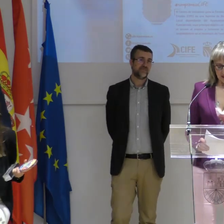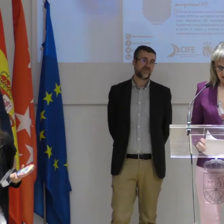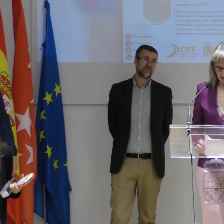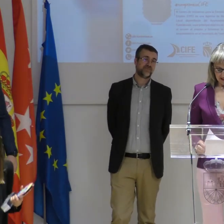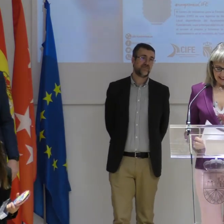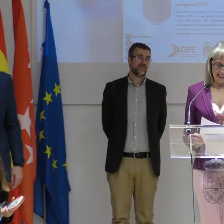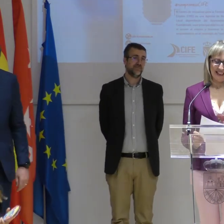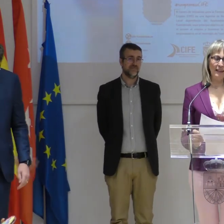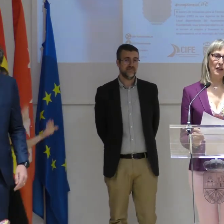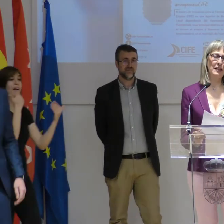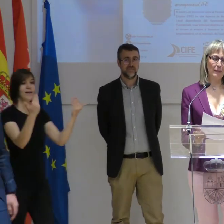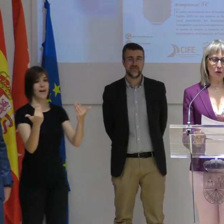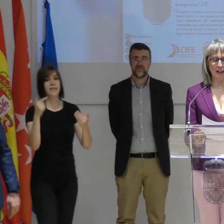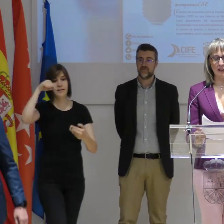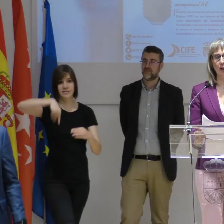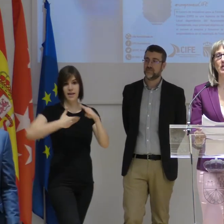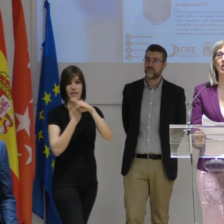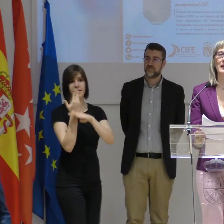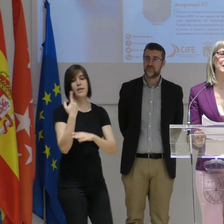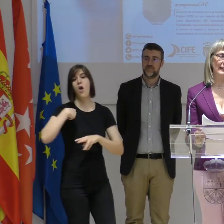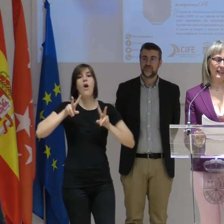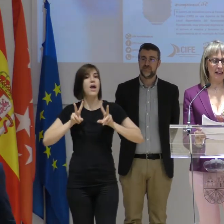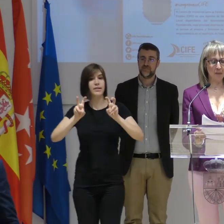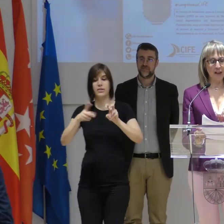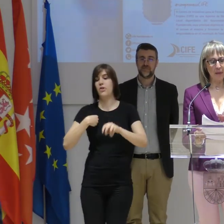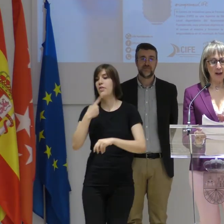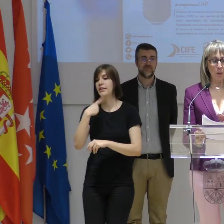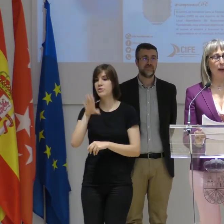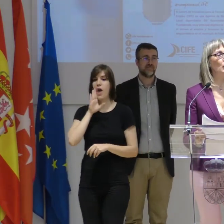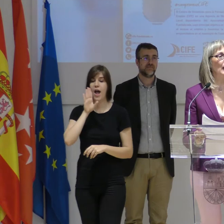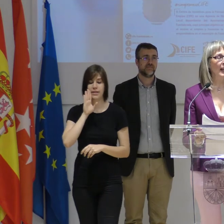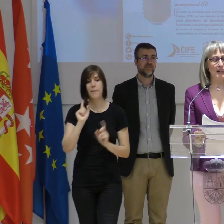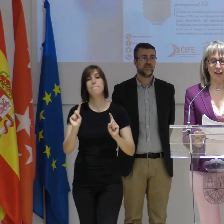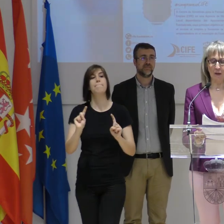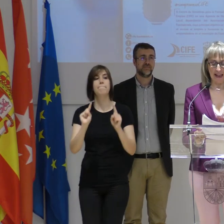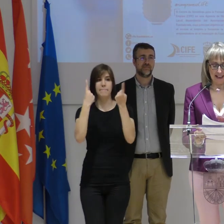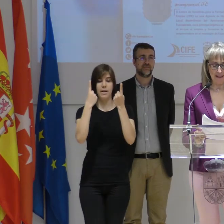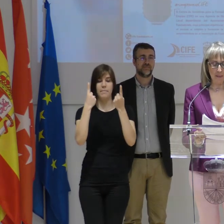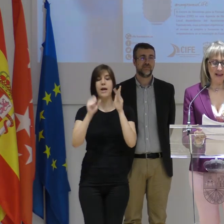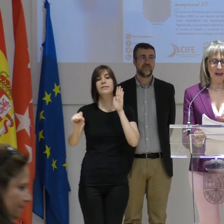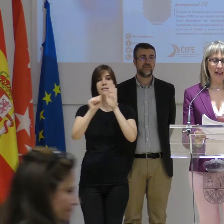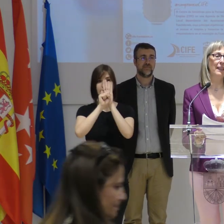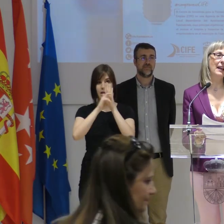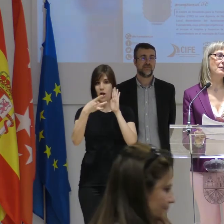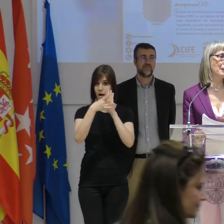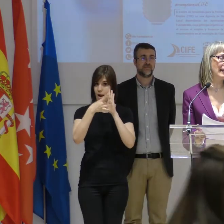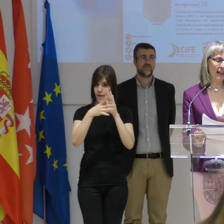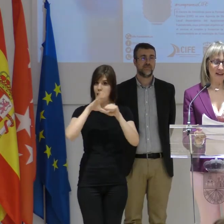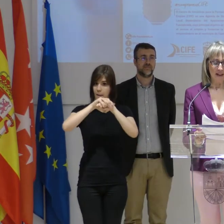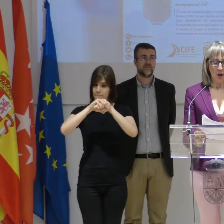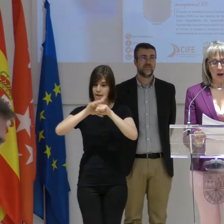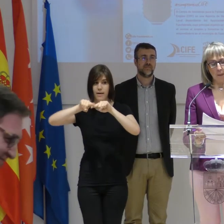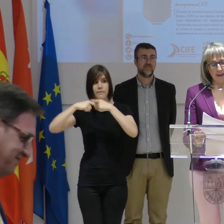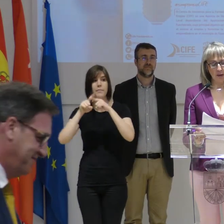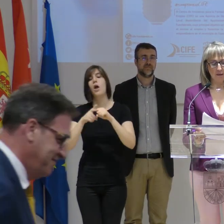Muchas gracias. En esta edición estamos de estreno, se lo comentaba antes. Estrenamos la primera convocatoria del sello de calidad Empresa Amiga de la Familia,